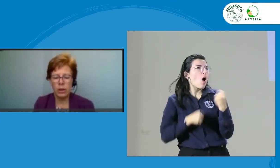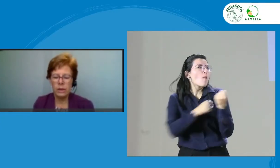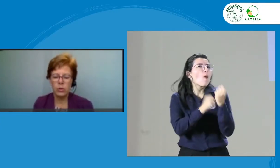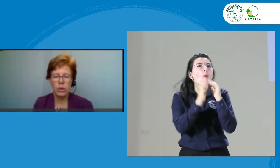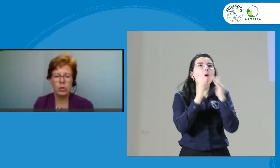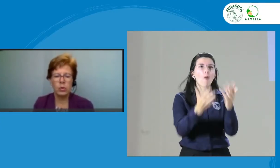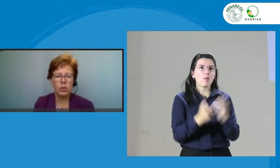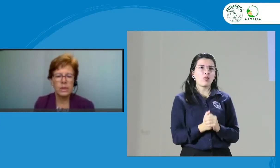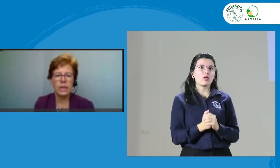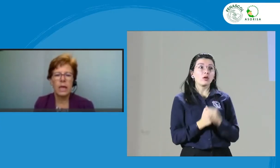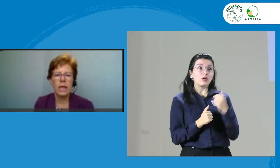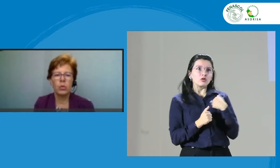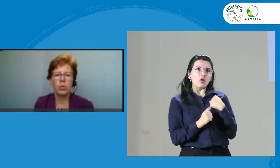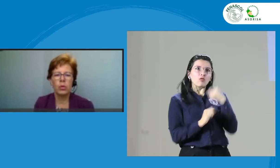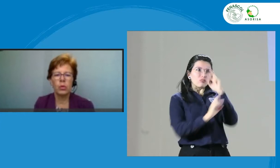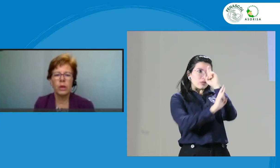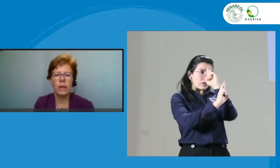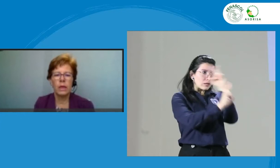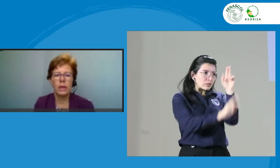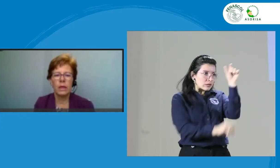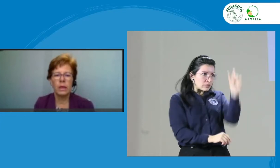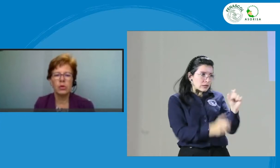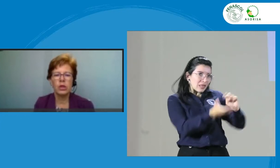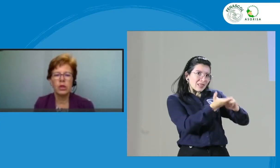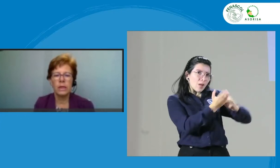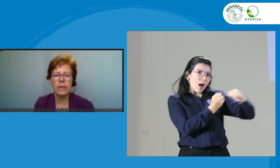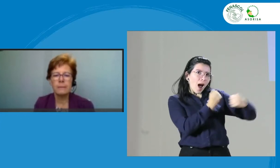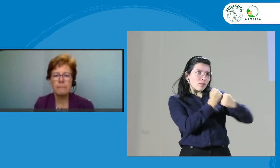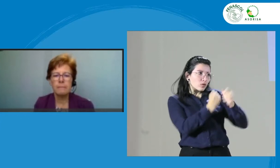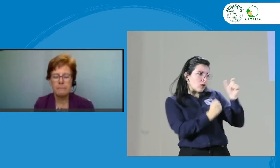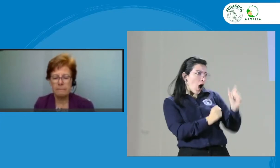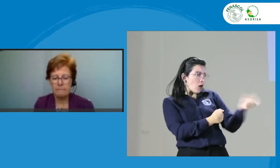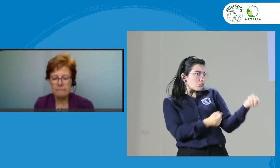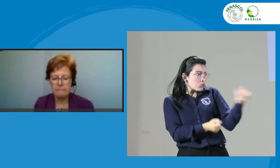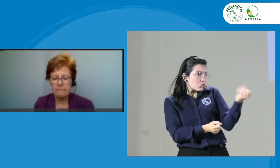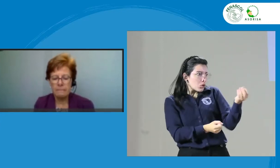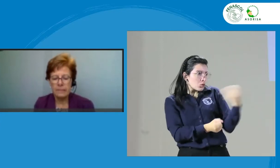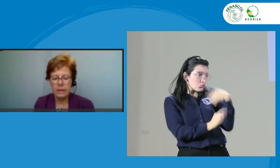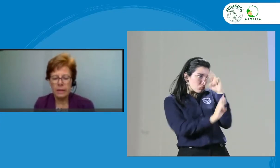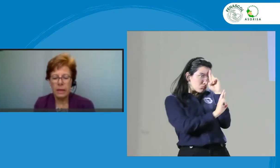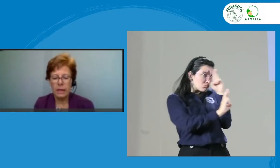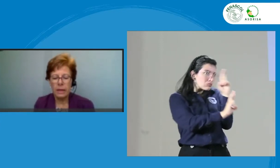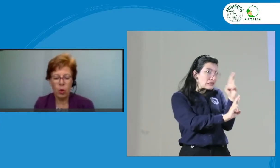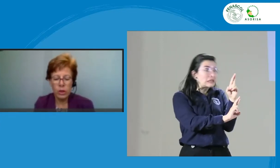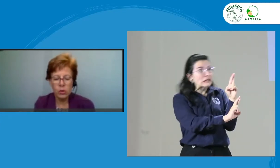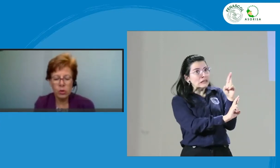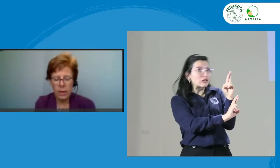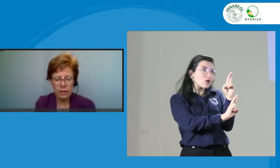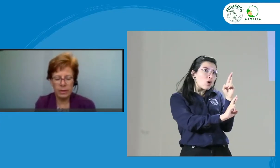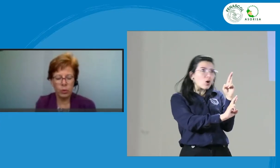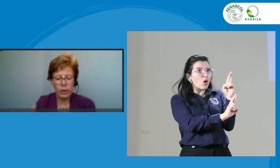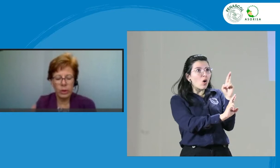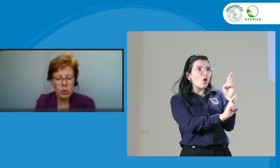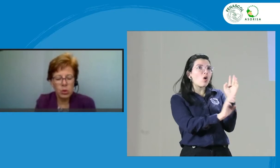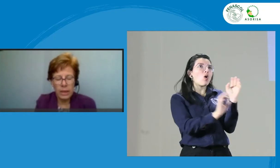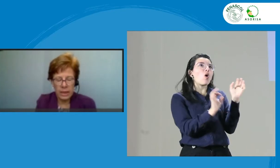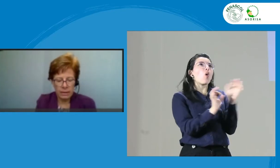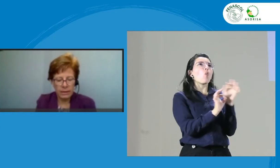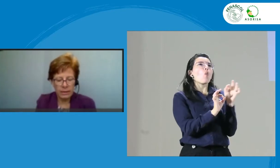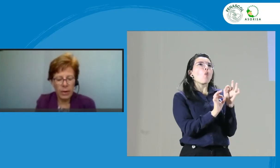las contribuciones que cada uno de ellos tenía o que hizo al trabajo?